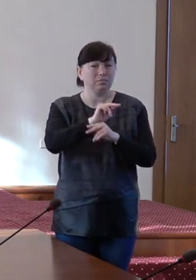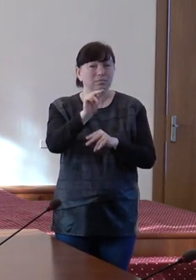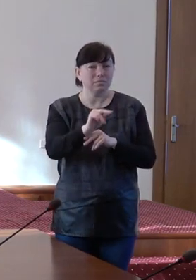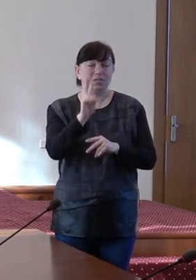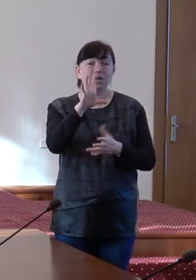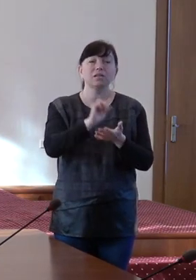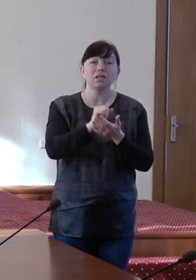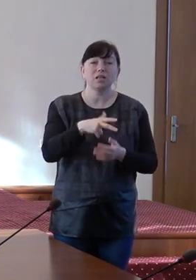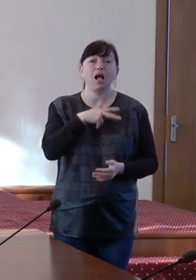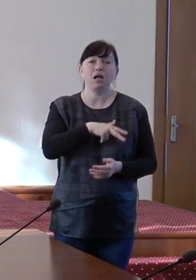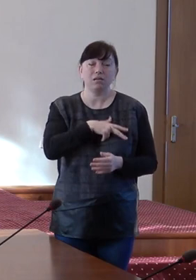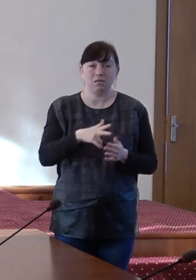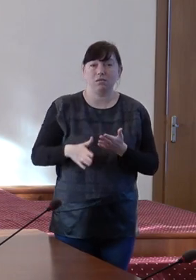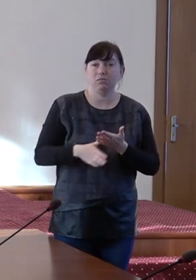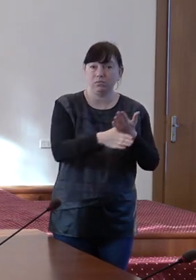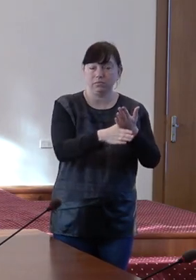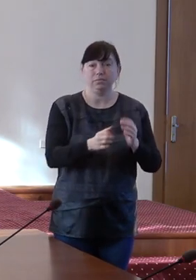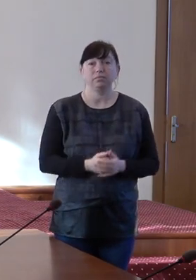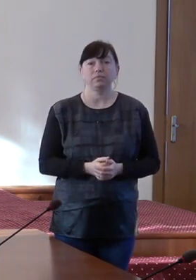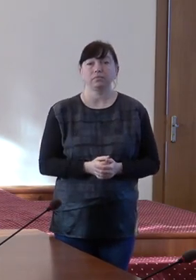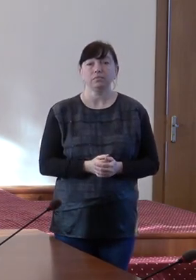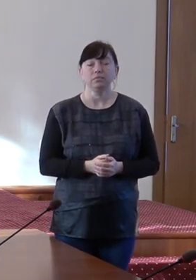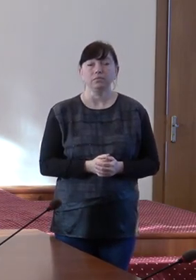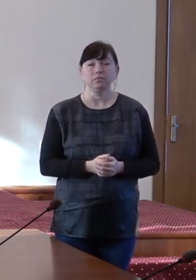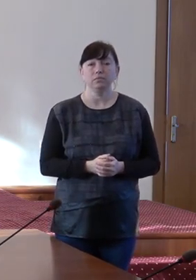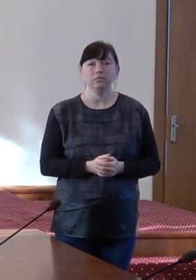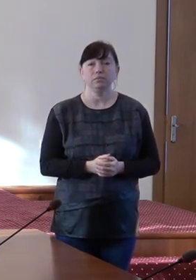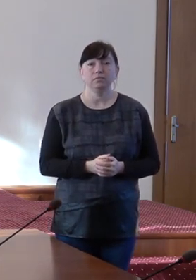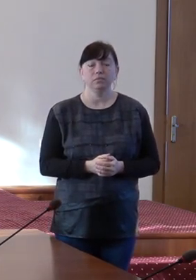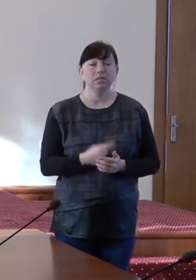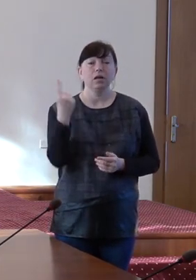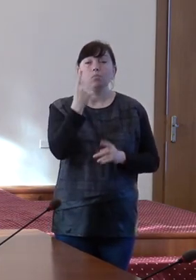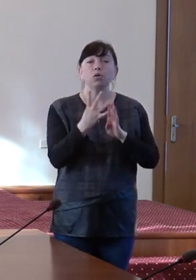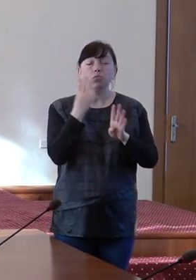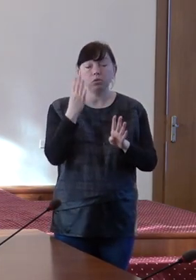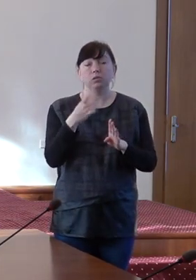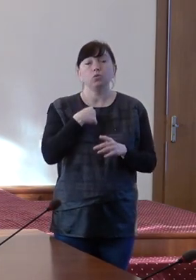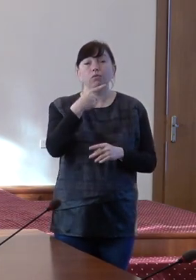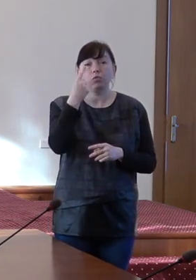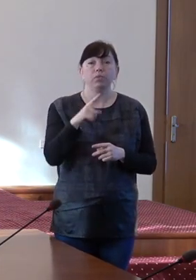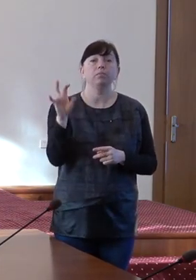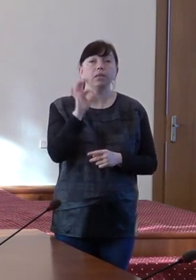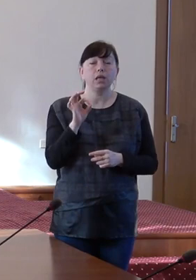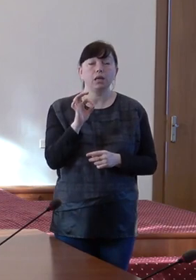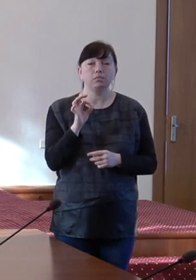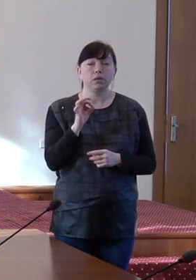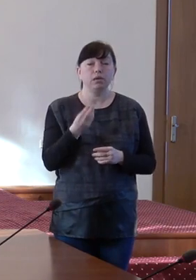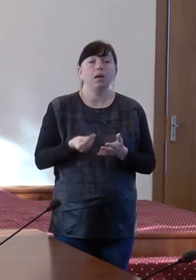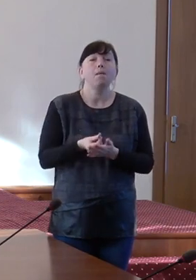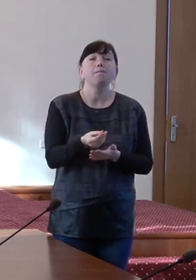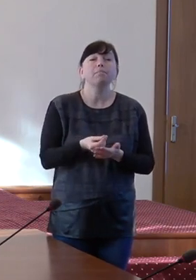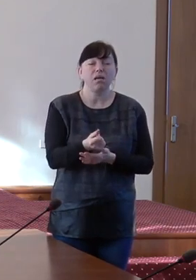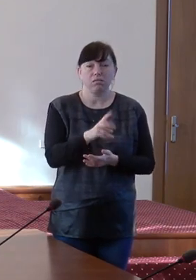asistență socială. În primul rând, referim la plata